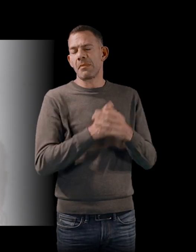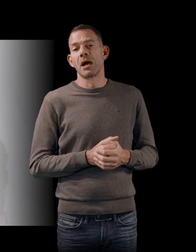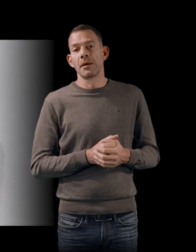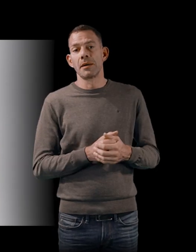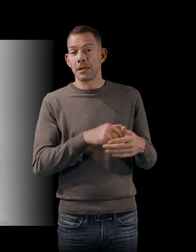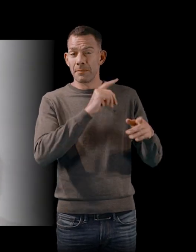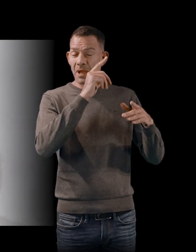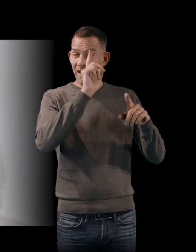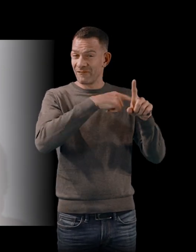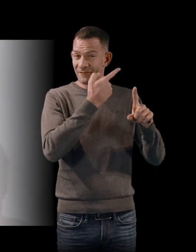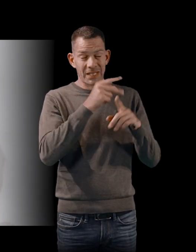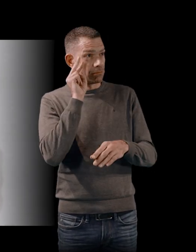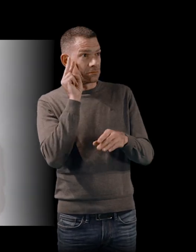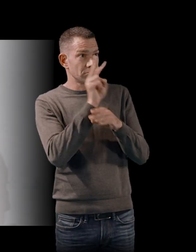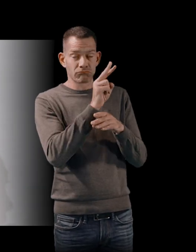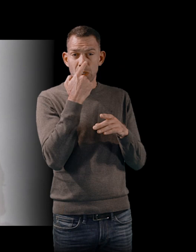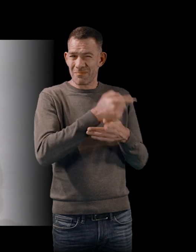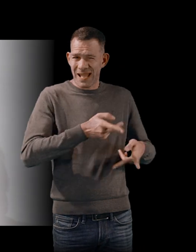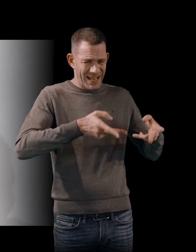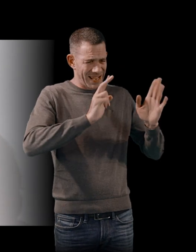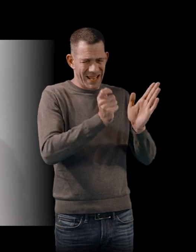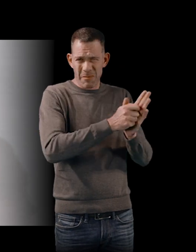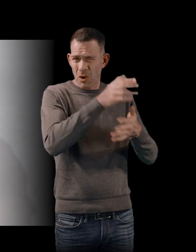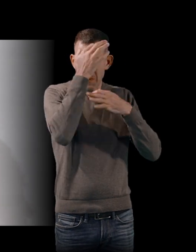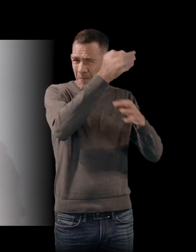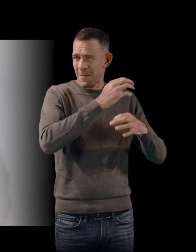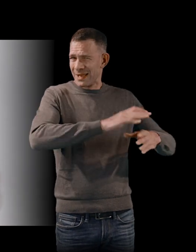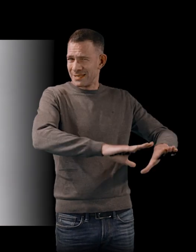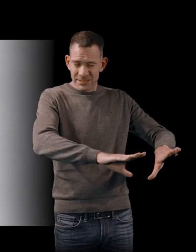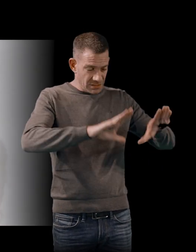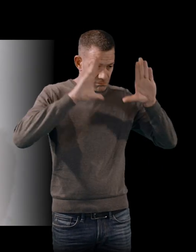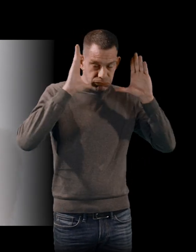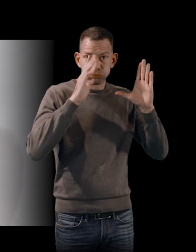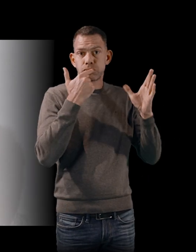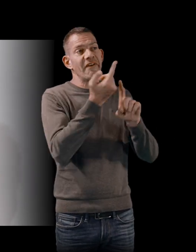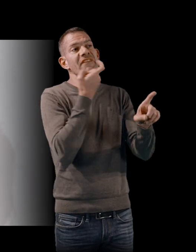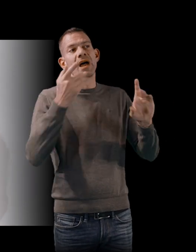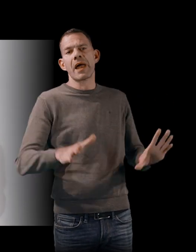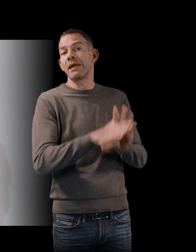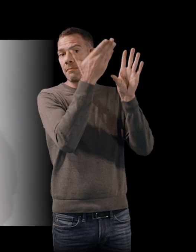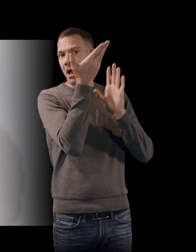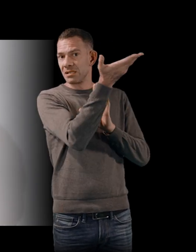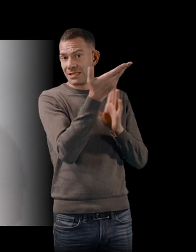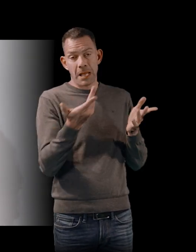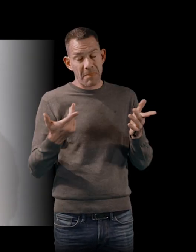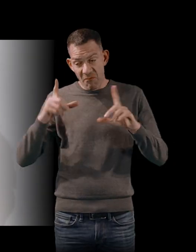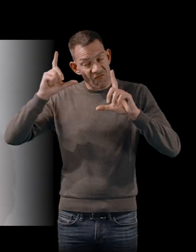plongé dans une époque très précise qui a été capturée par les images, en fait. C'est pareil pour les photos. Finalement,